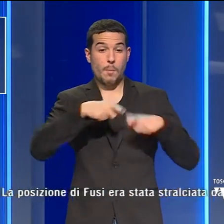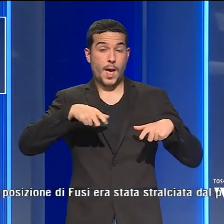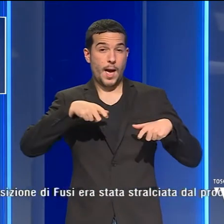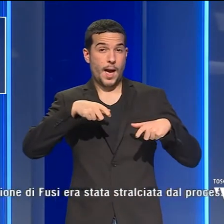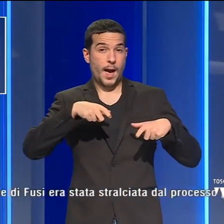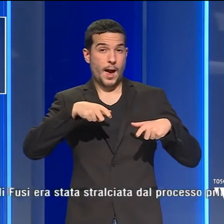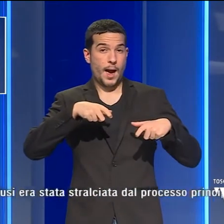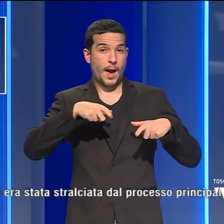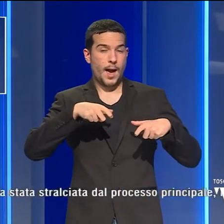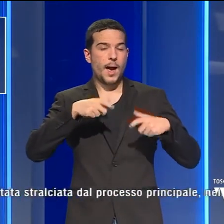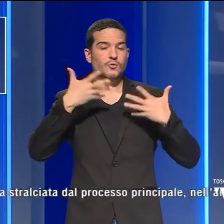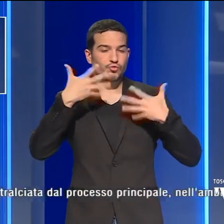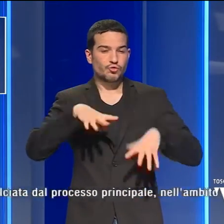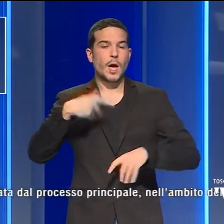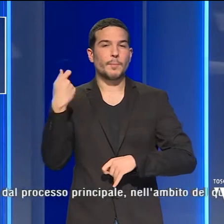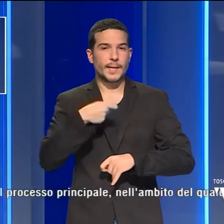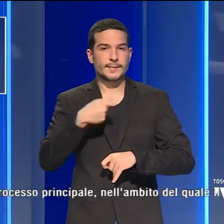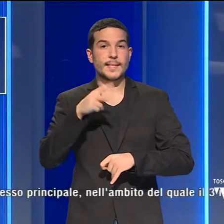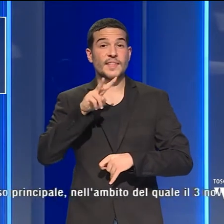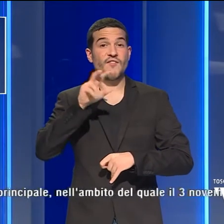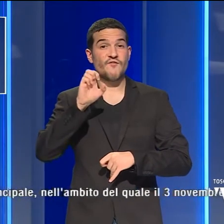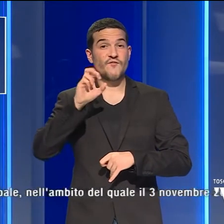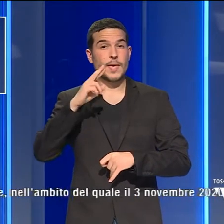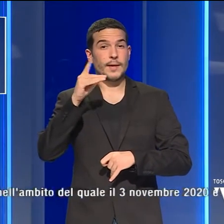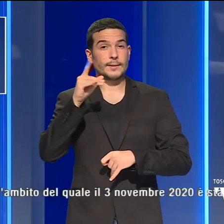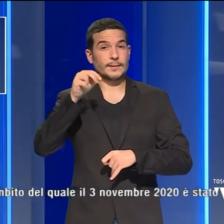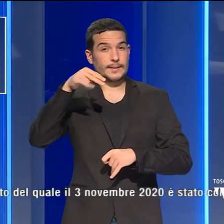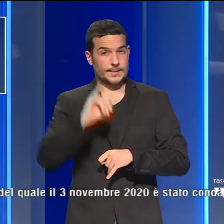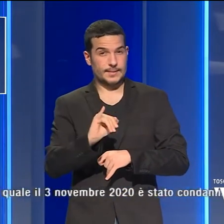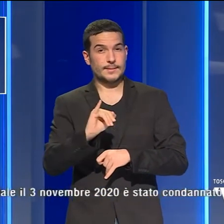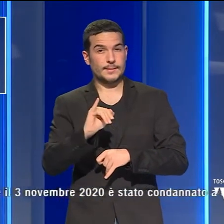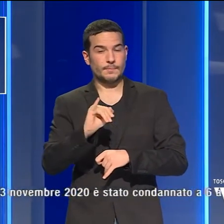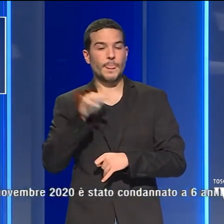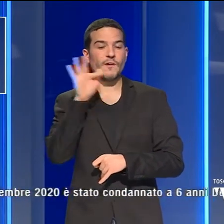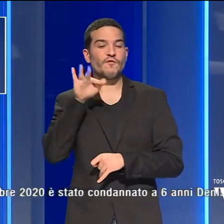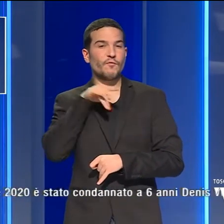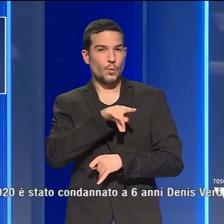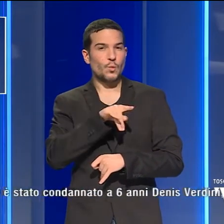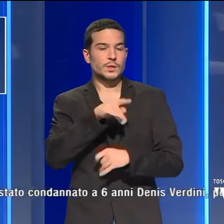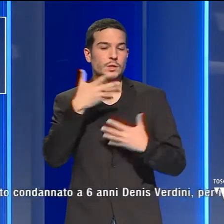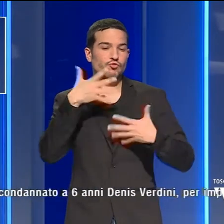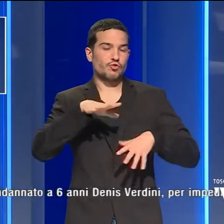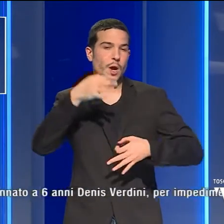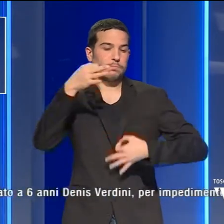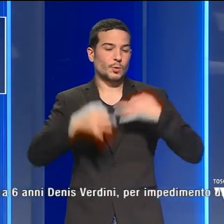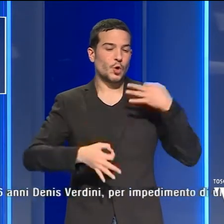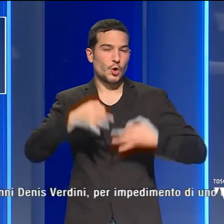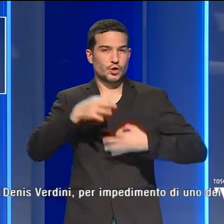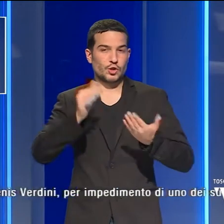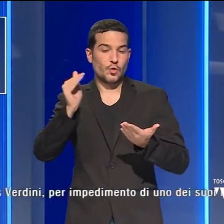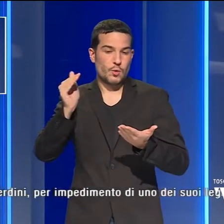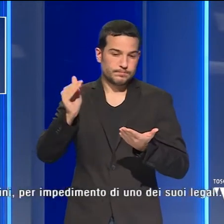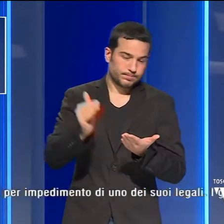presidente Denis Verdini. La posizione di Fusi era stata stralciata dal processo